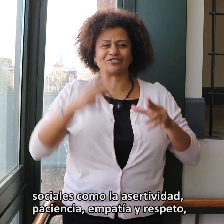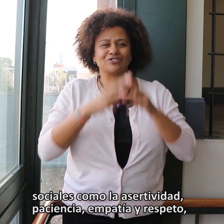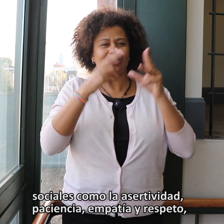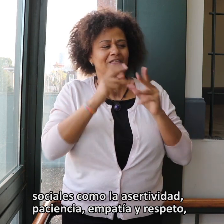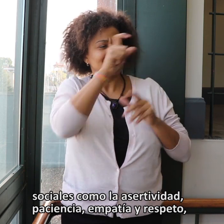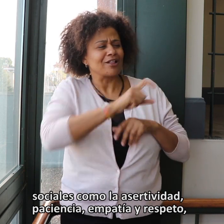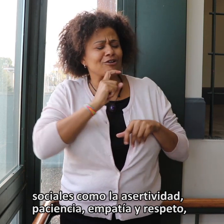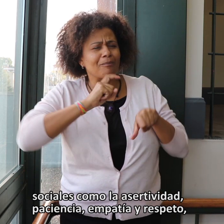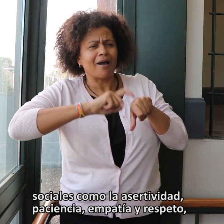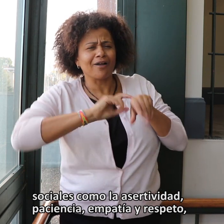empatía y respeto.